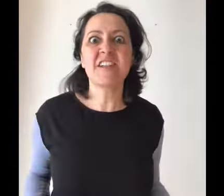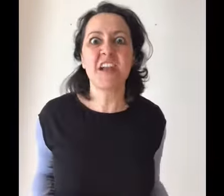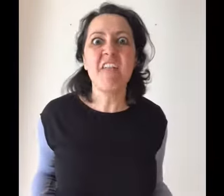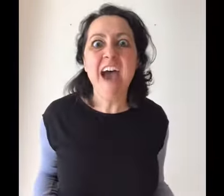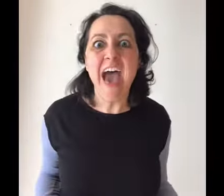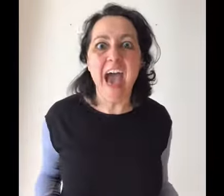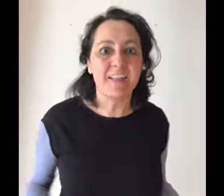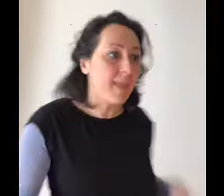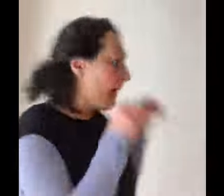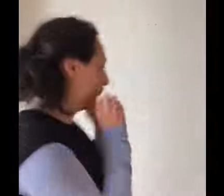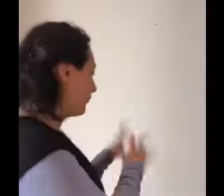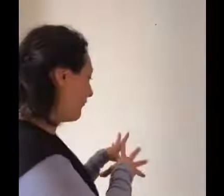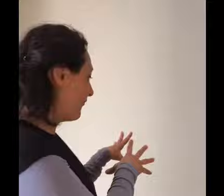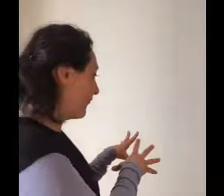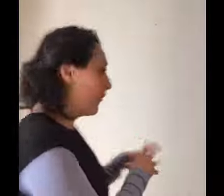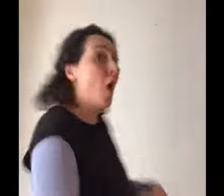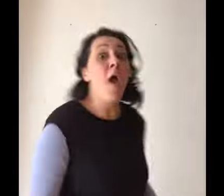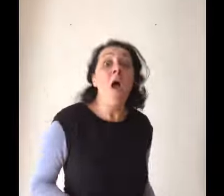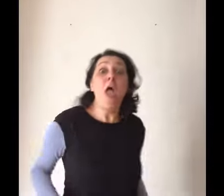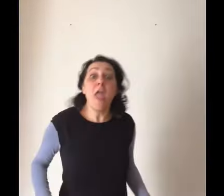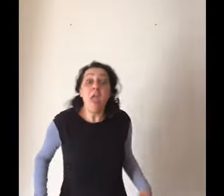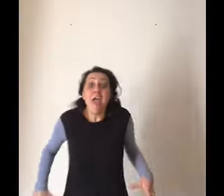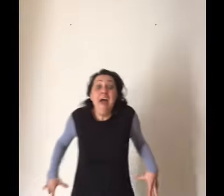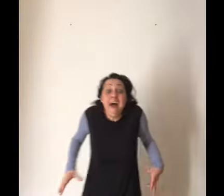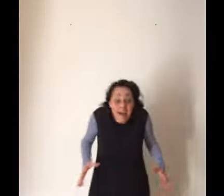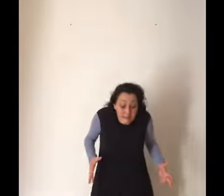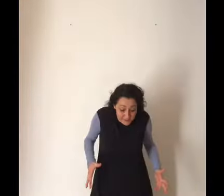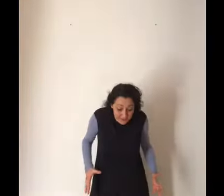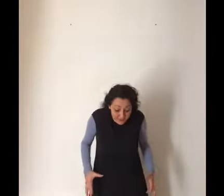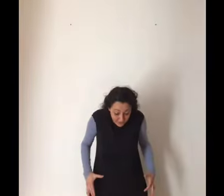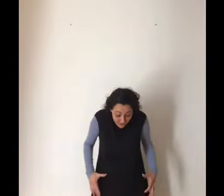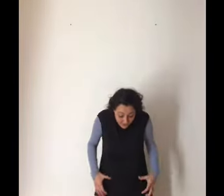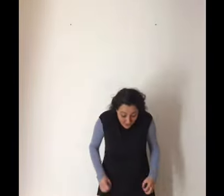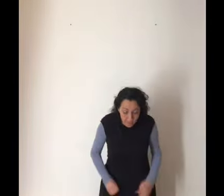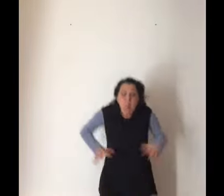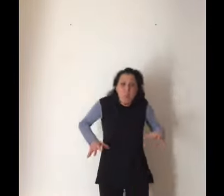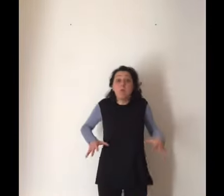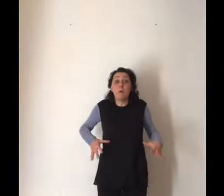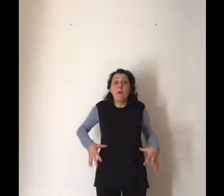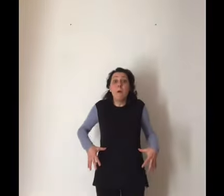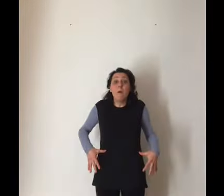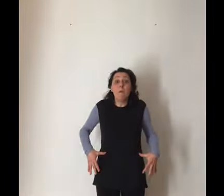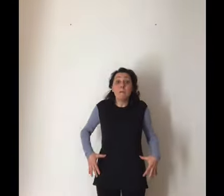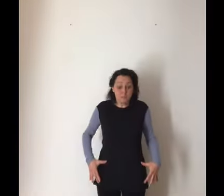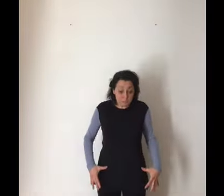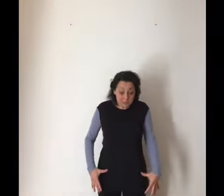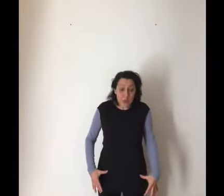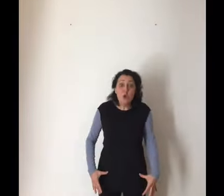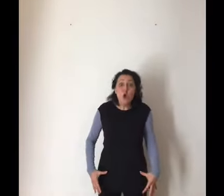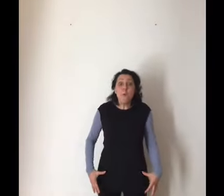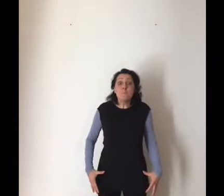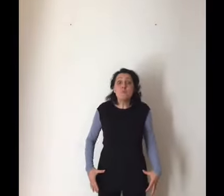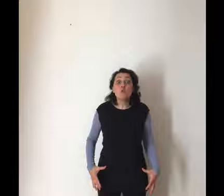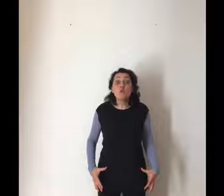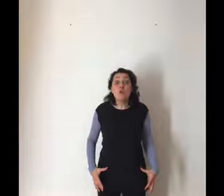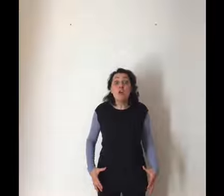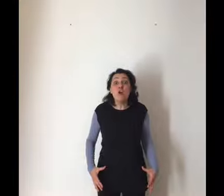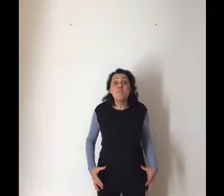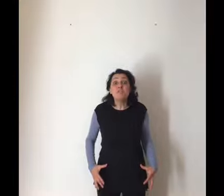ciabatta. E a Cenerentola spuntarono due enormi